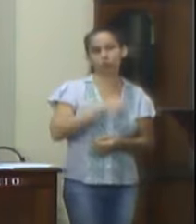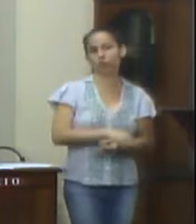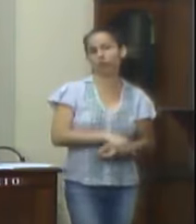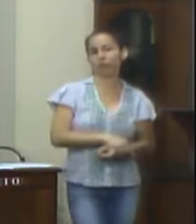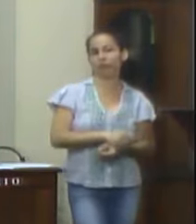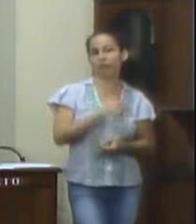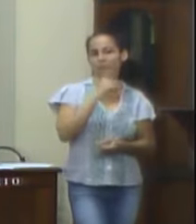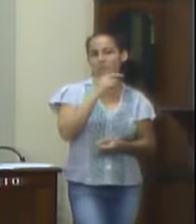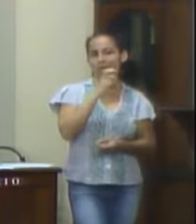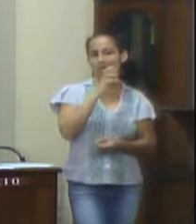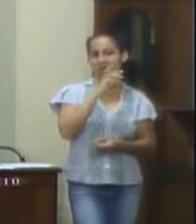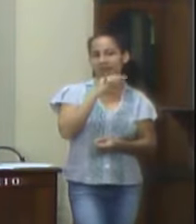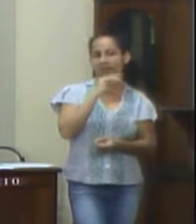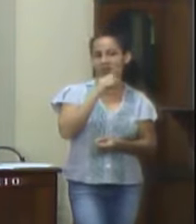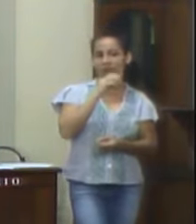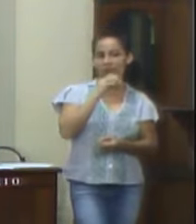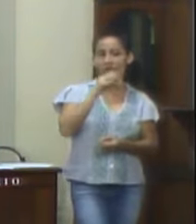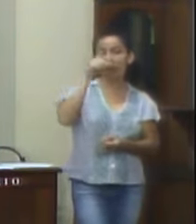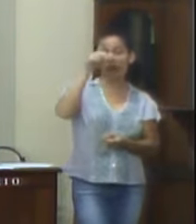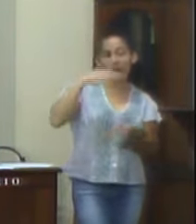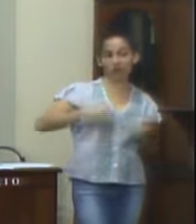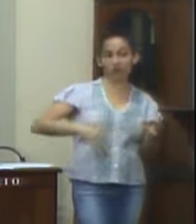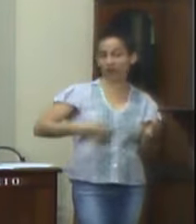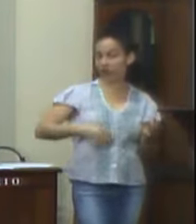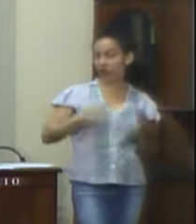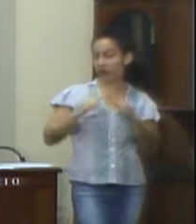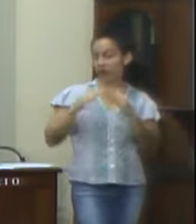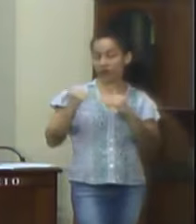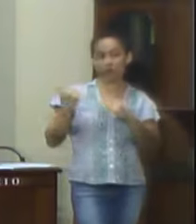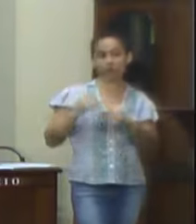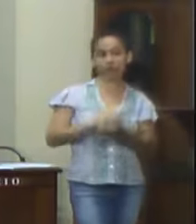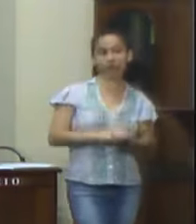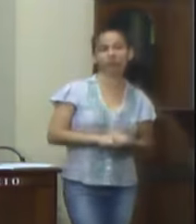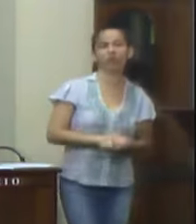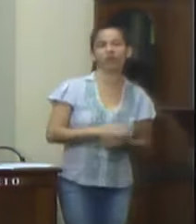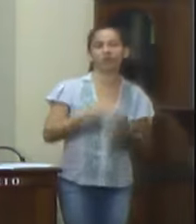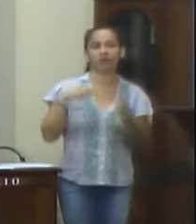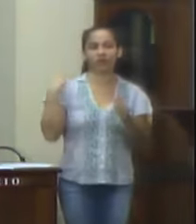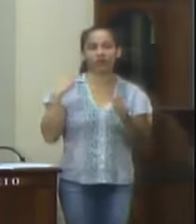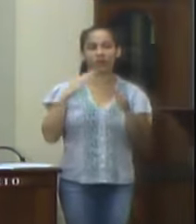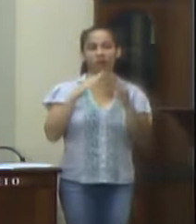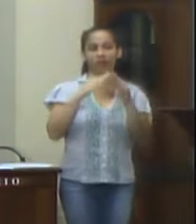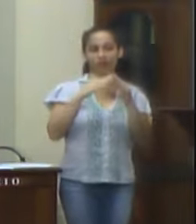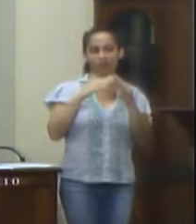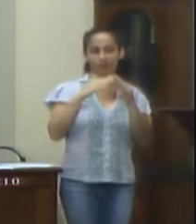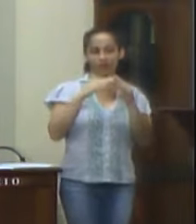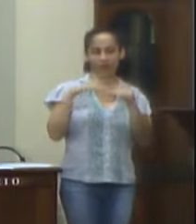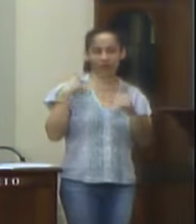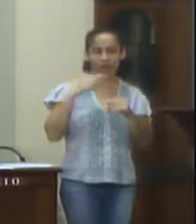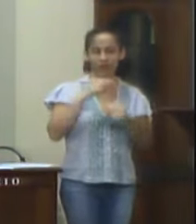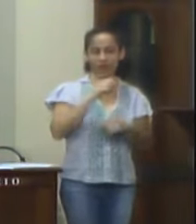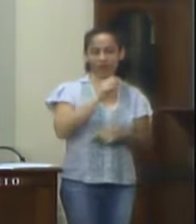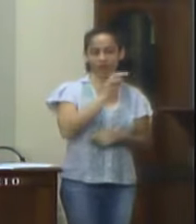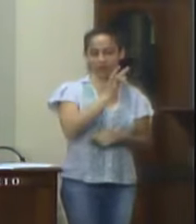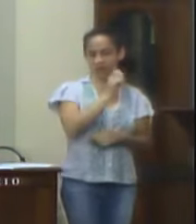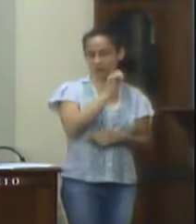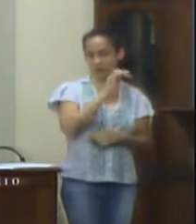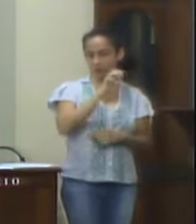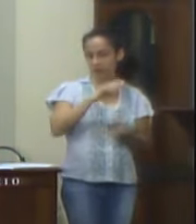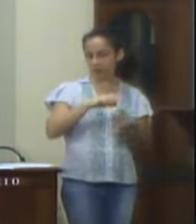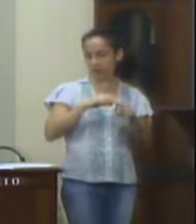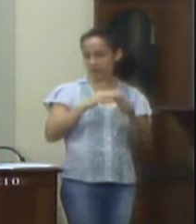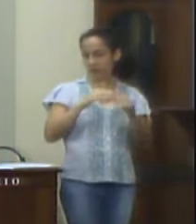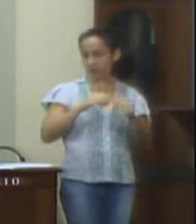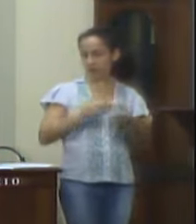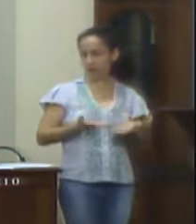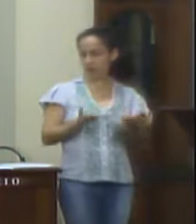Vasconcelos, no uso de prerrogativas na forma regimental, ouvido do outro plenário desta casa legislativa, solicita o encaminhamento do